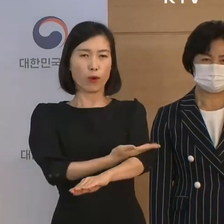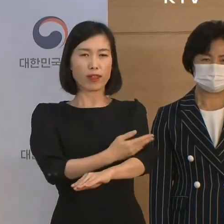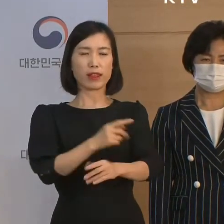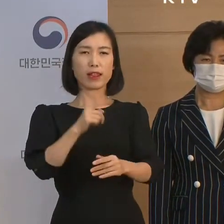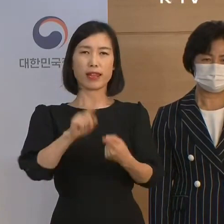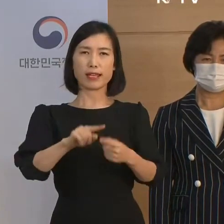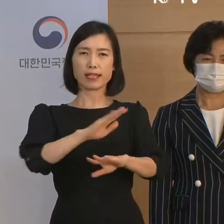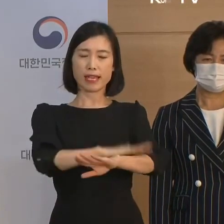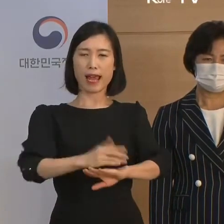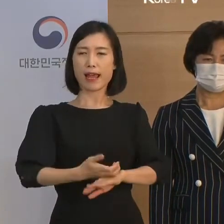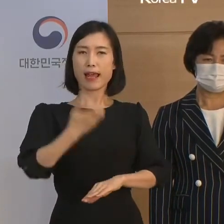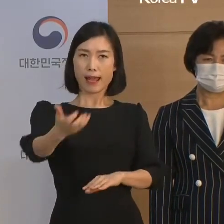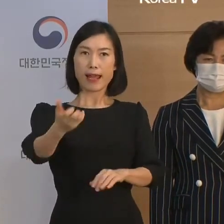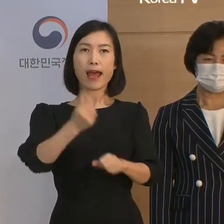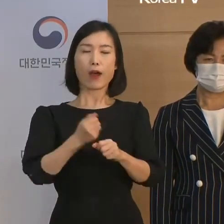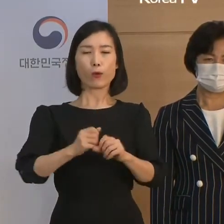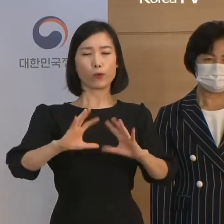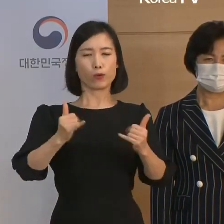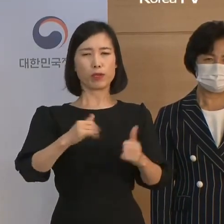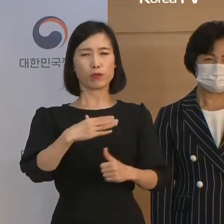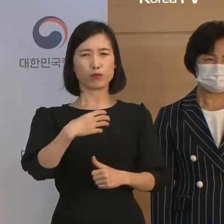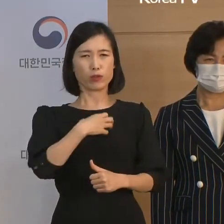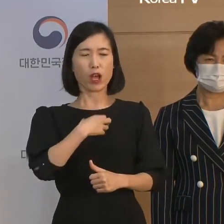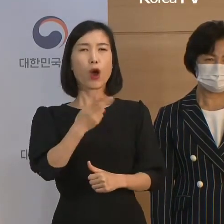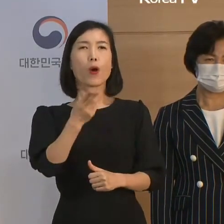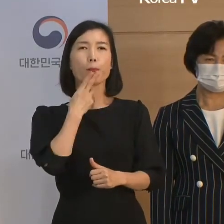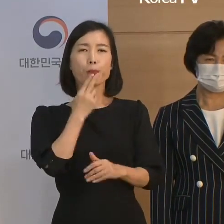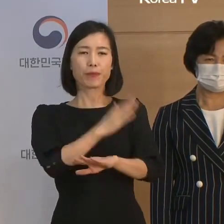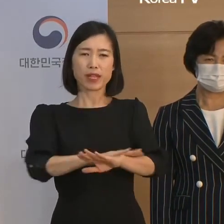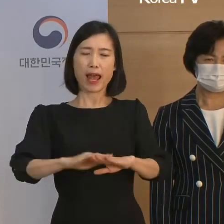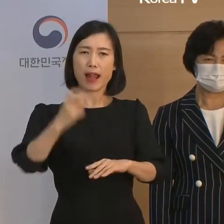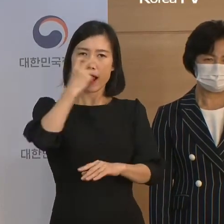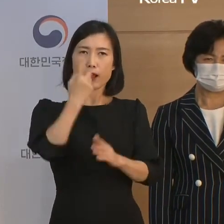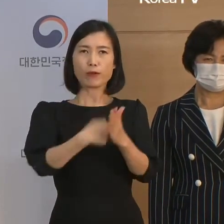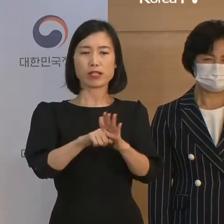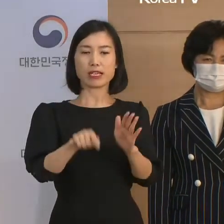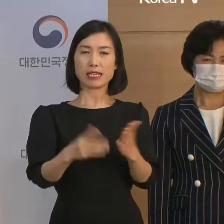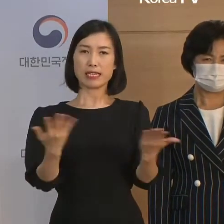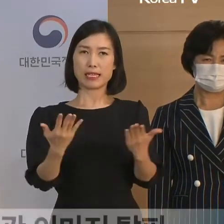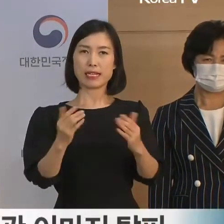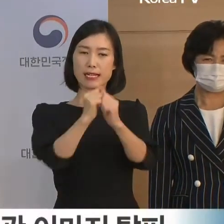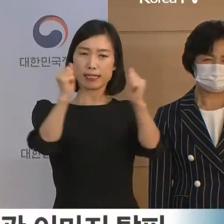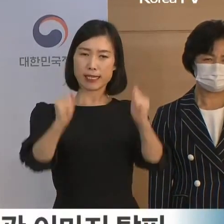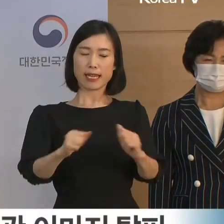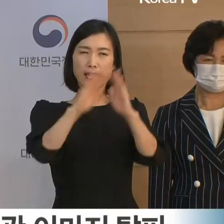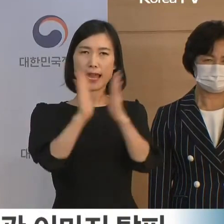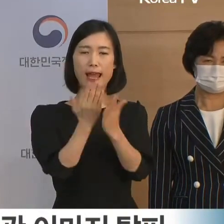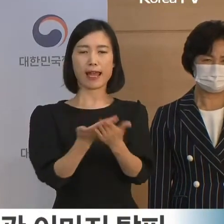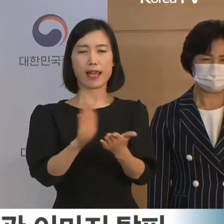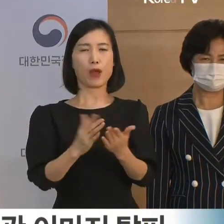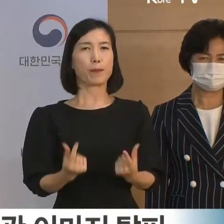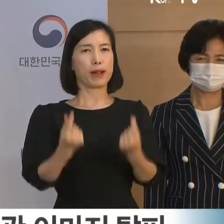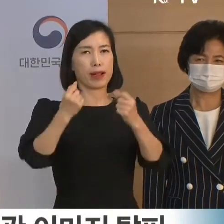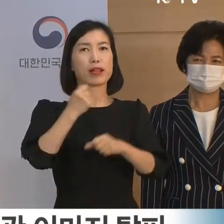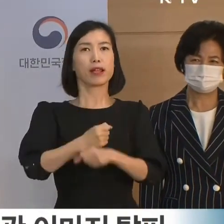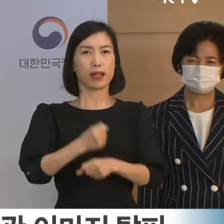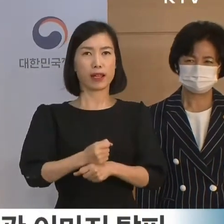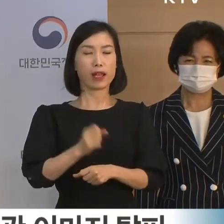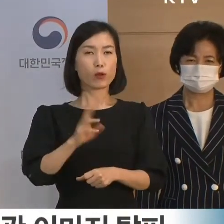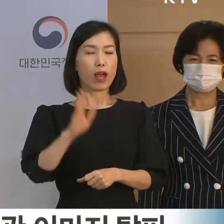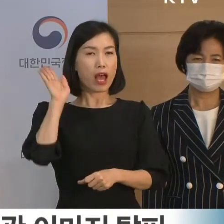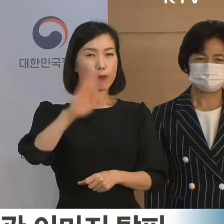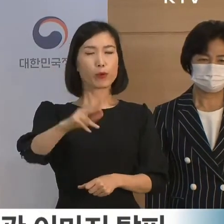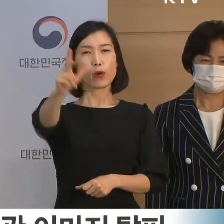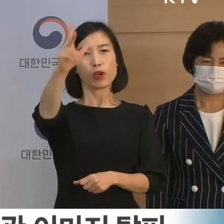이관하고 안보 공백이 발생하지 않도록 안보 치명 관련 업무 체계를 재편하겠습니다. 그리고